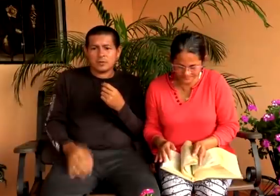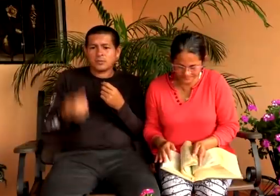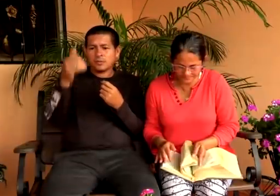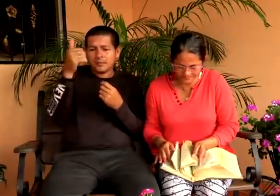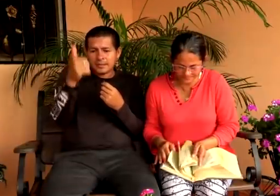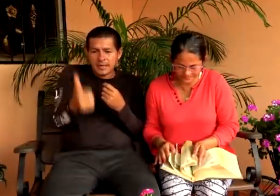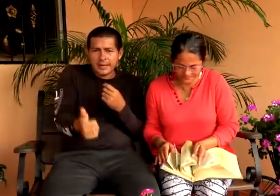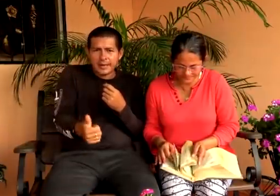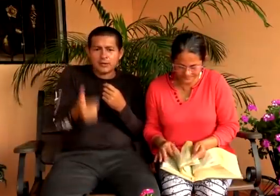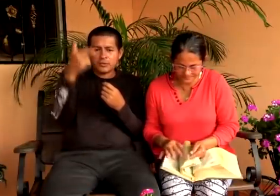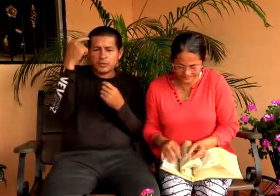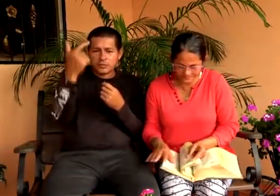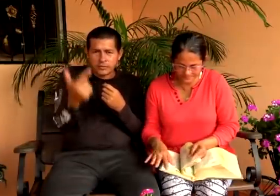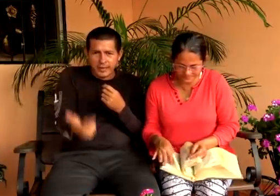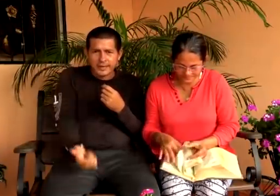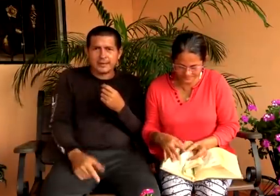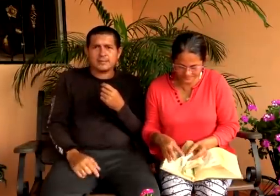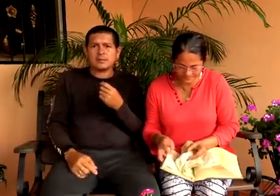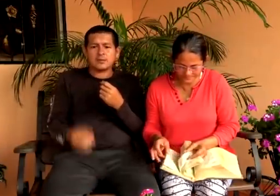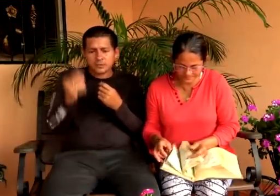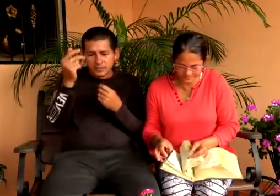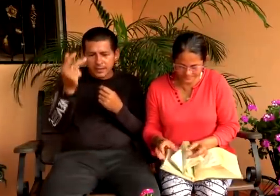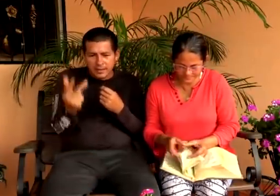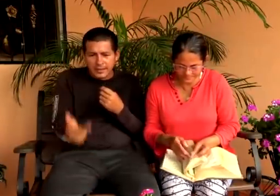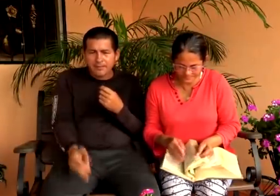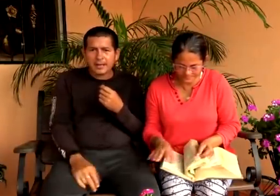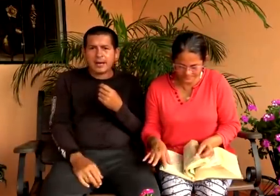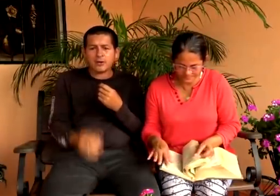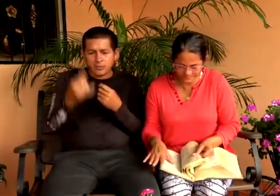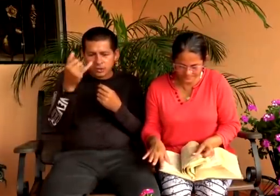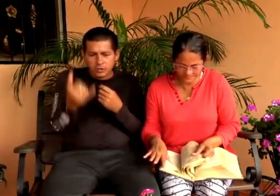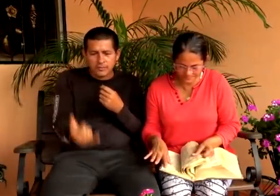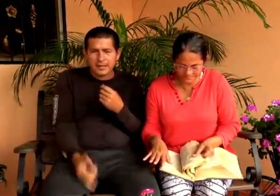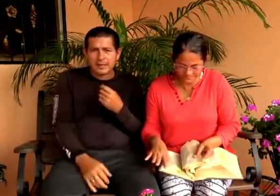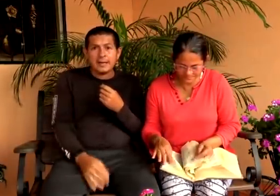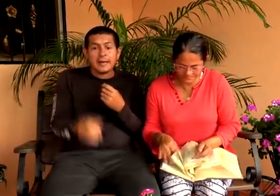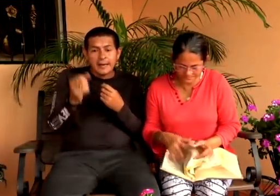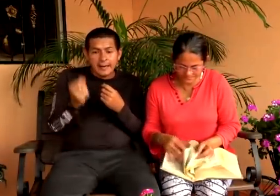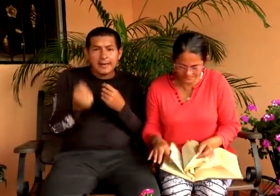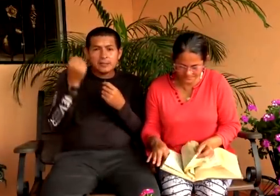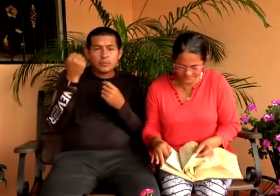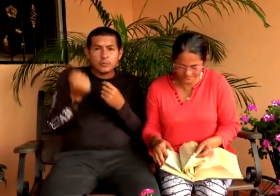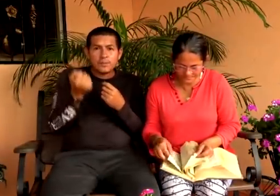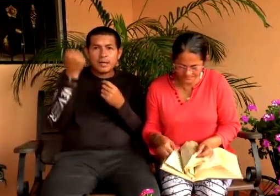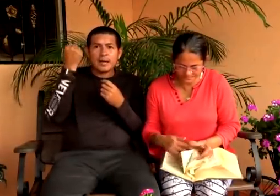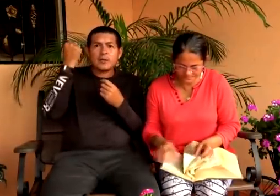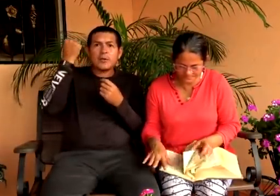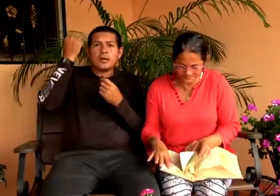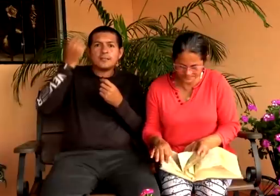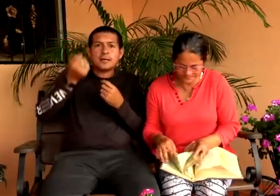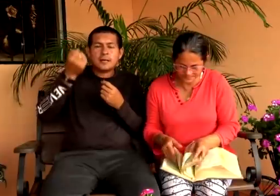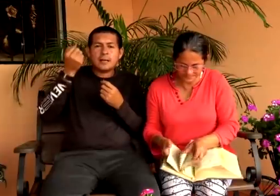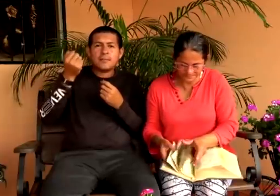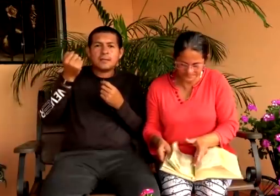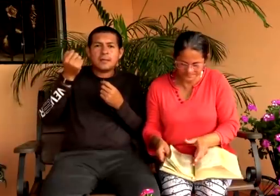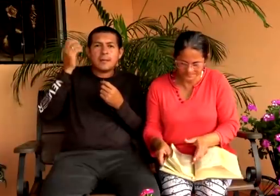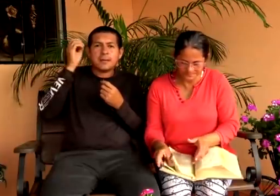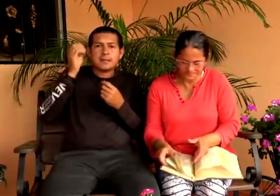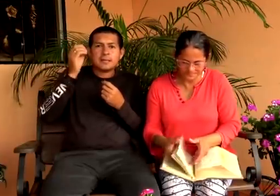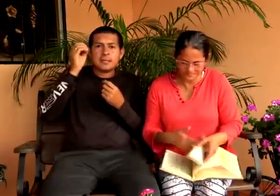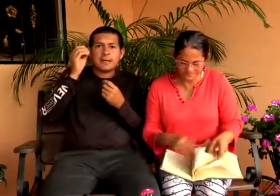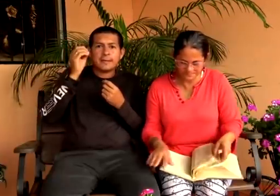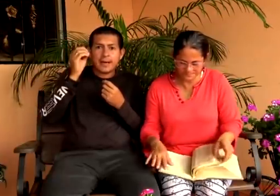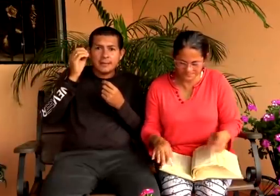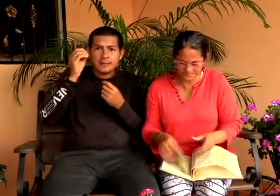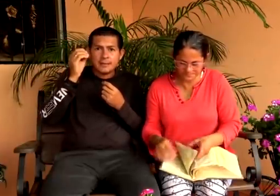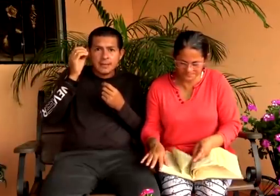como si matara como si robara como si bailara pegado como si tomara es un pecado estar en la mentira